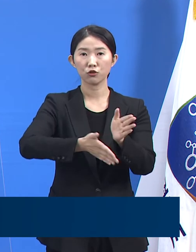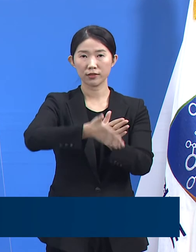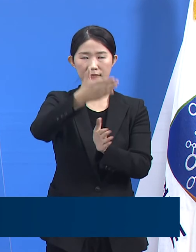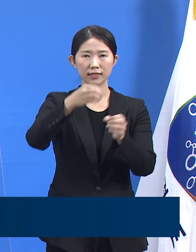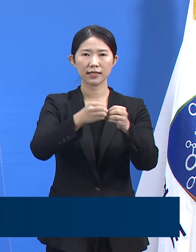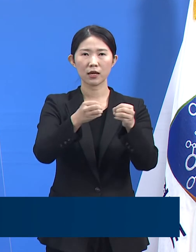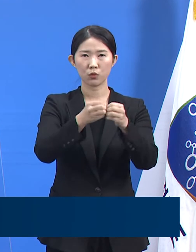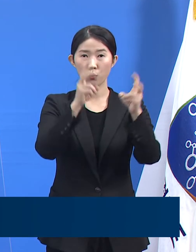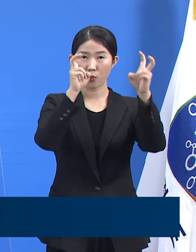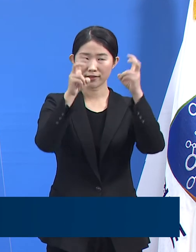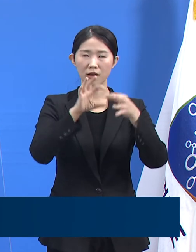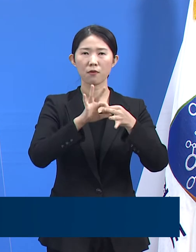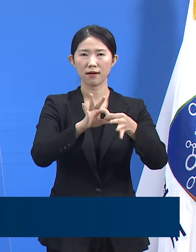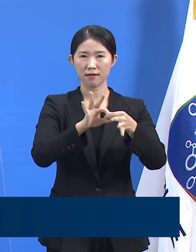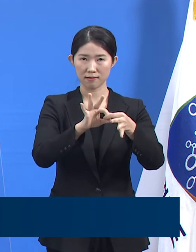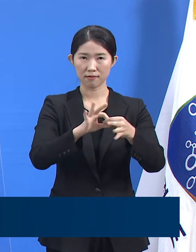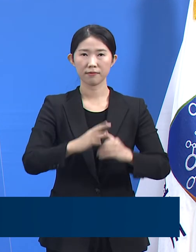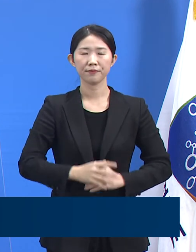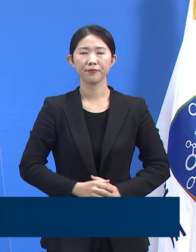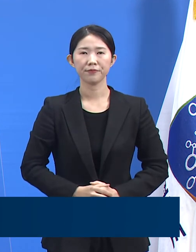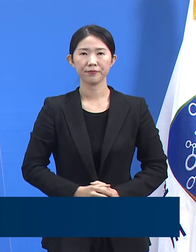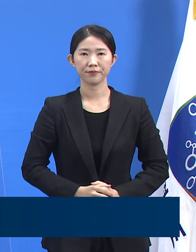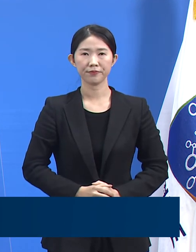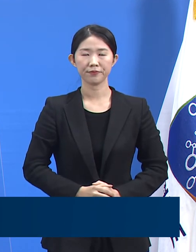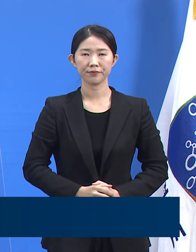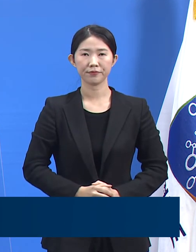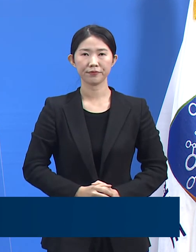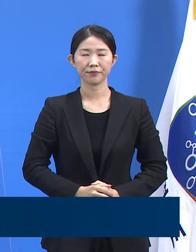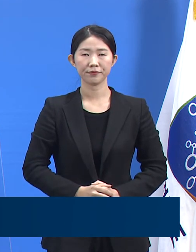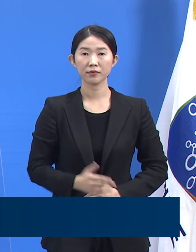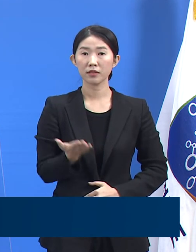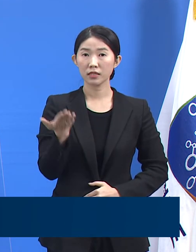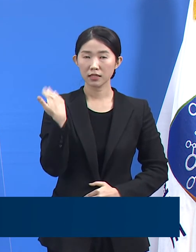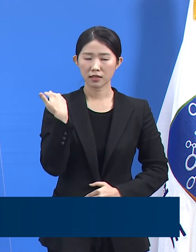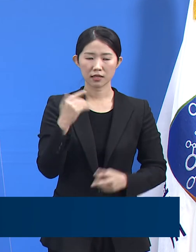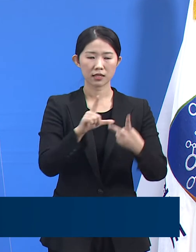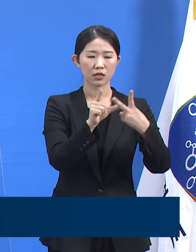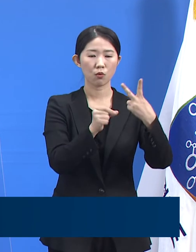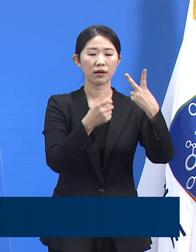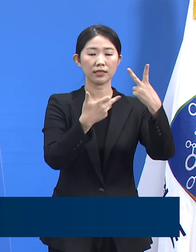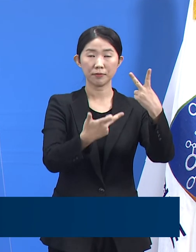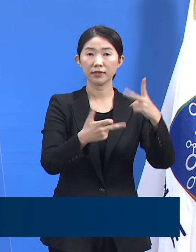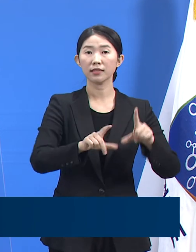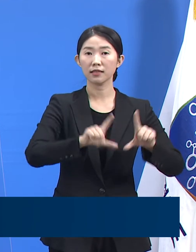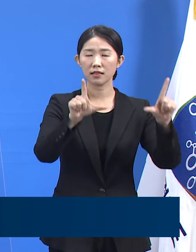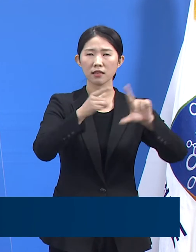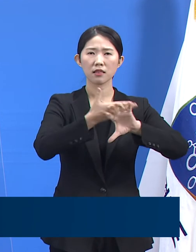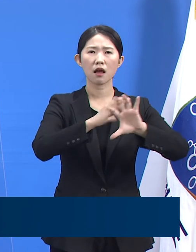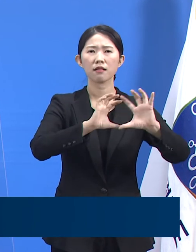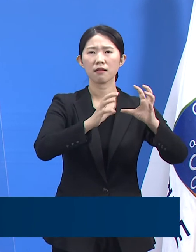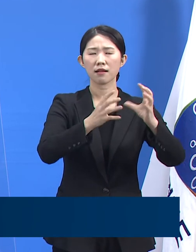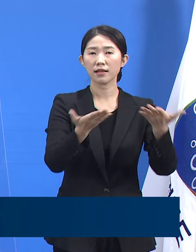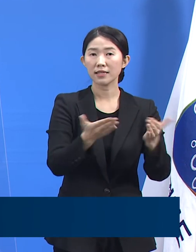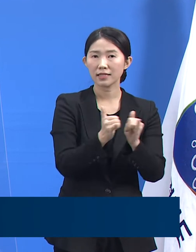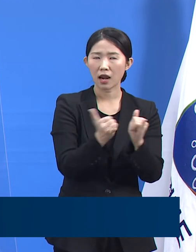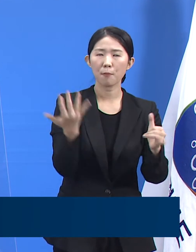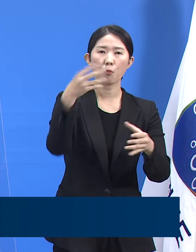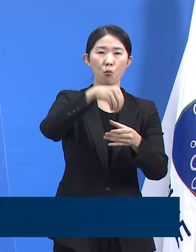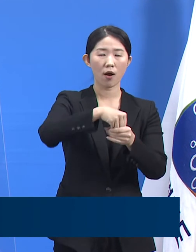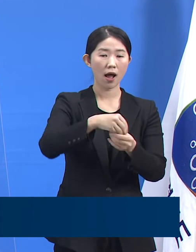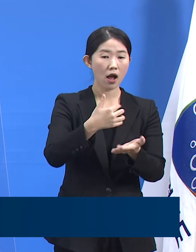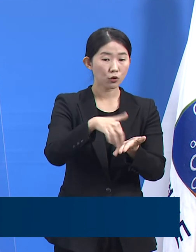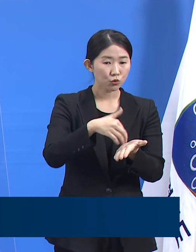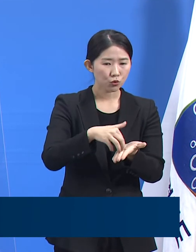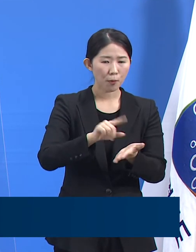제조업체 관련 확진 상황 설명드립니다. 지난 17일 외국인 근로자 포함 119명이 확진